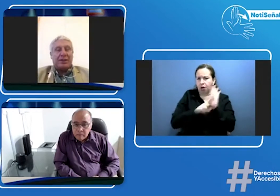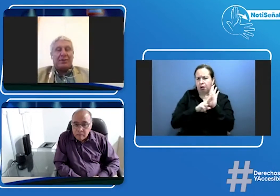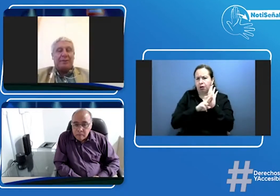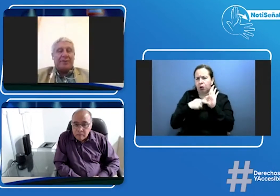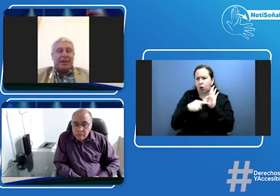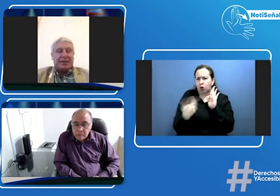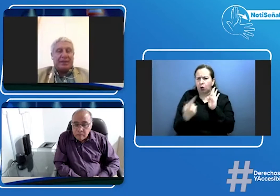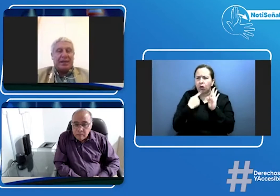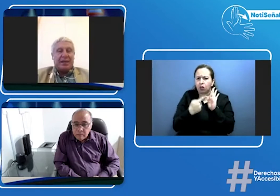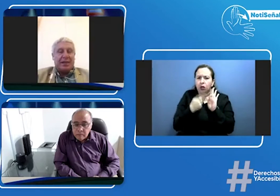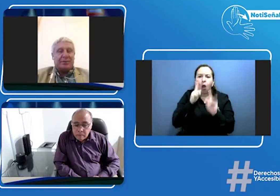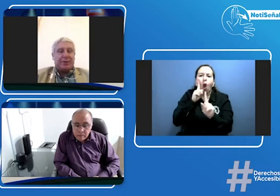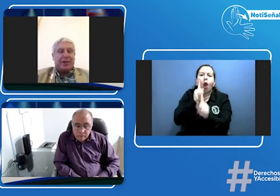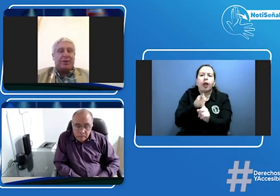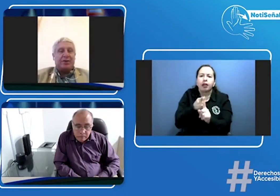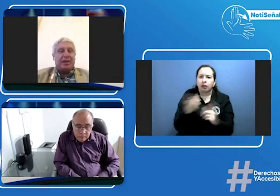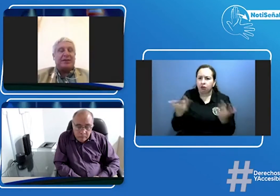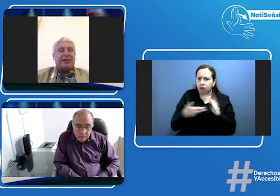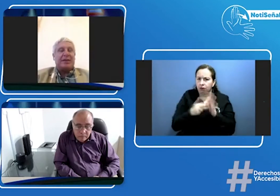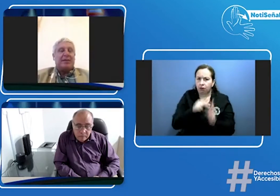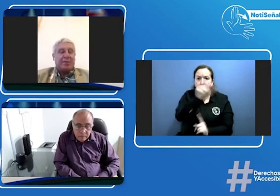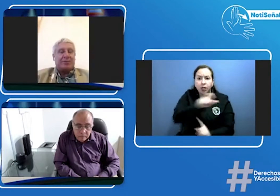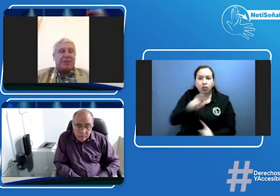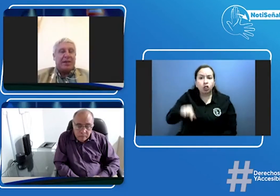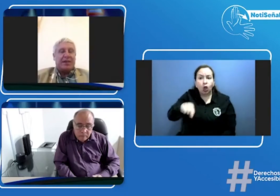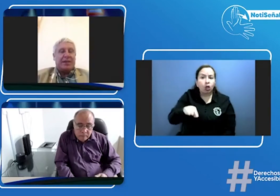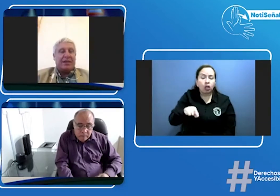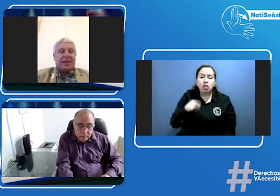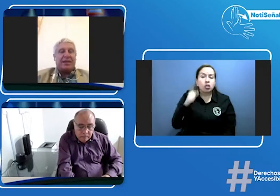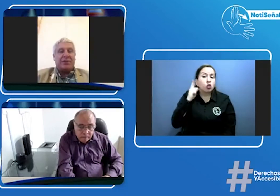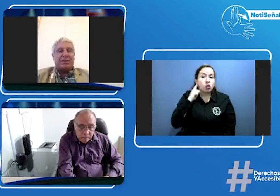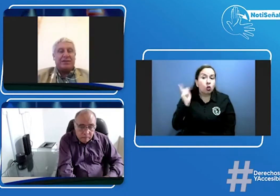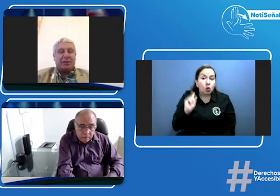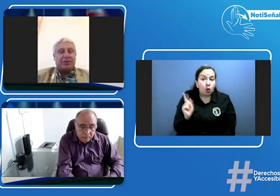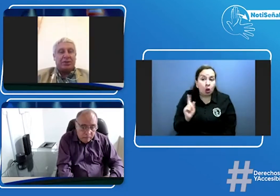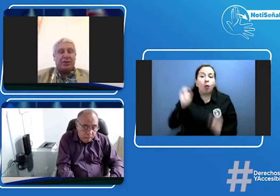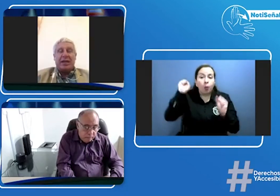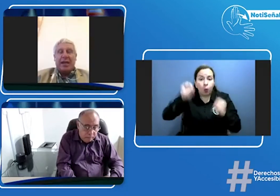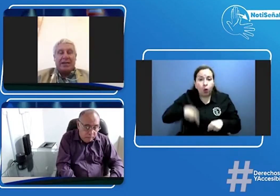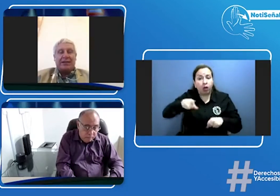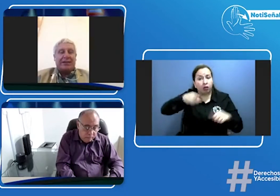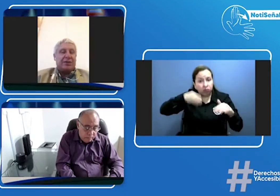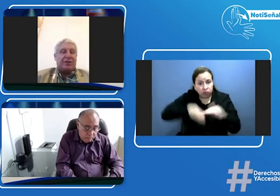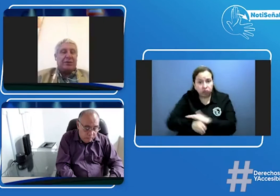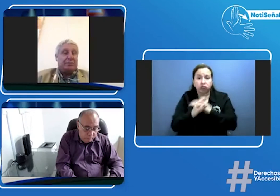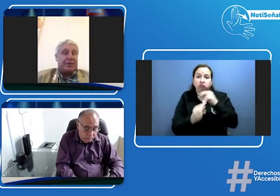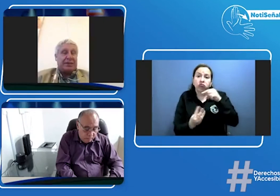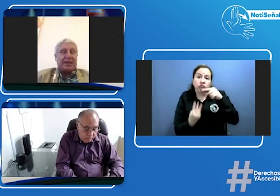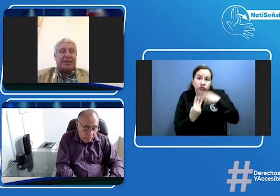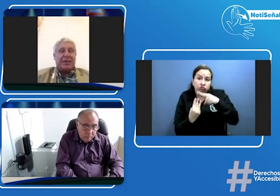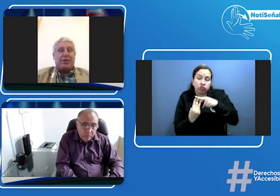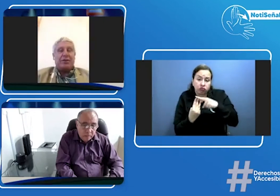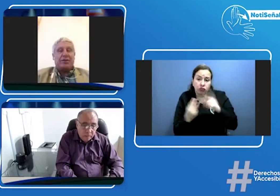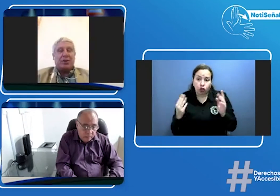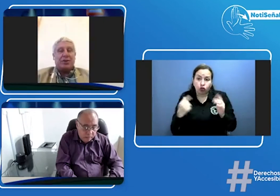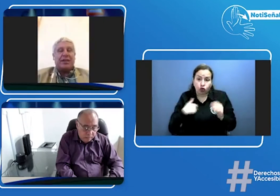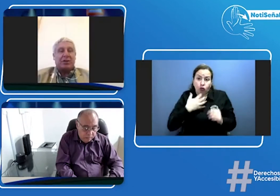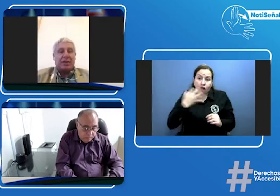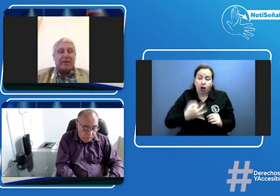es que las personas no oyentes puedan llegar a tener su licencia de conducción así es que yo les hice la tarea hoy con el doctor Lota ya lo sabe